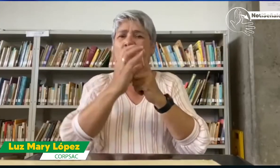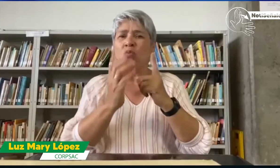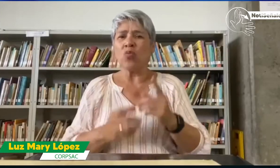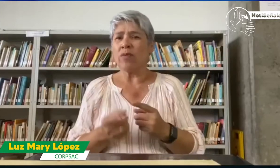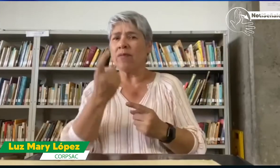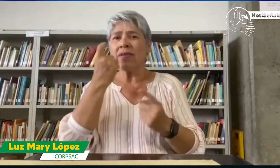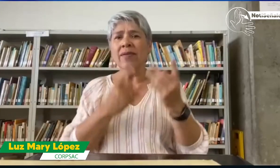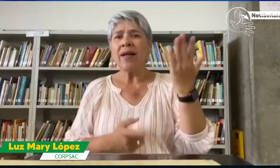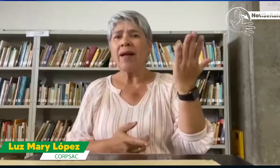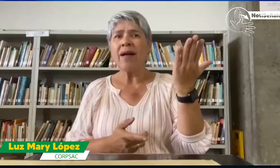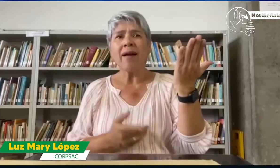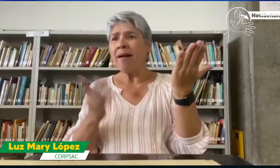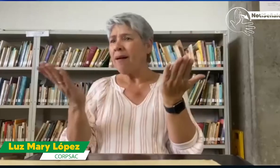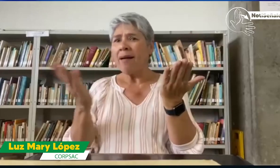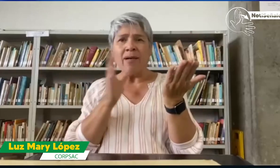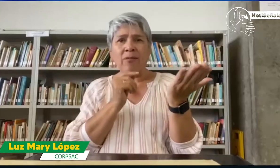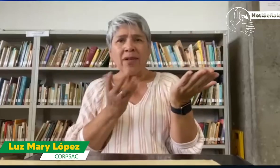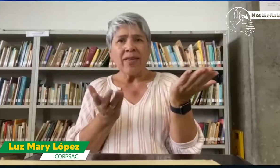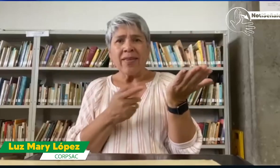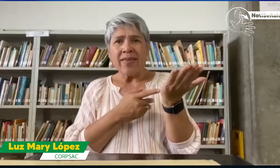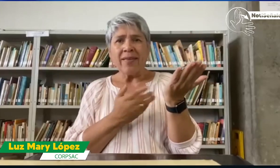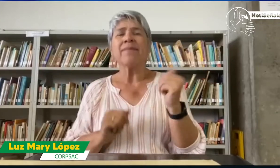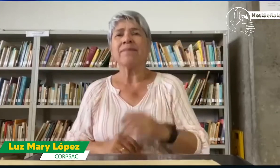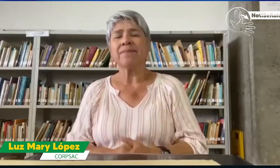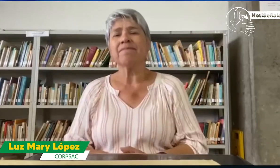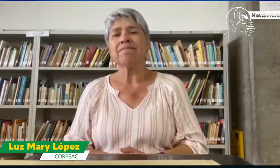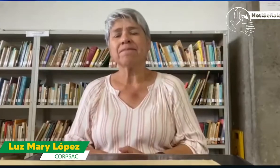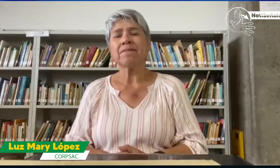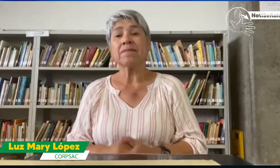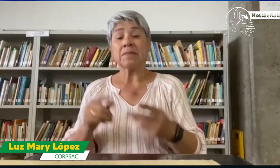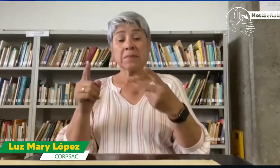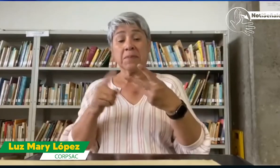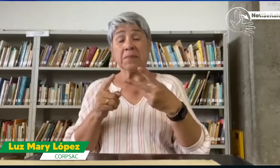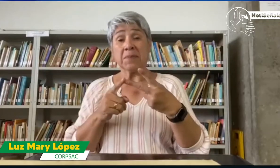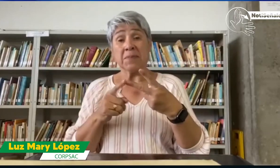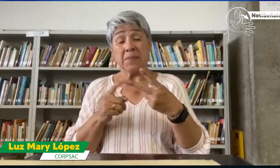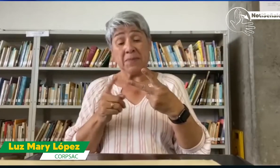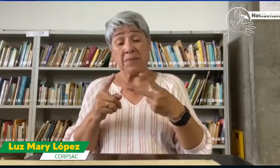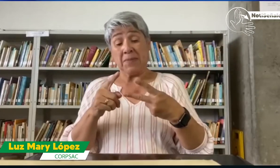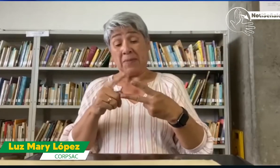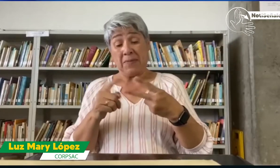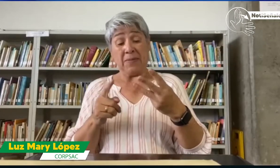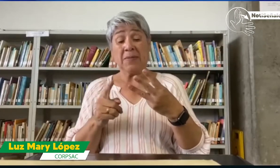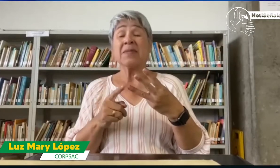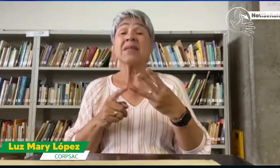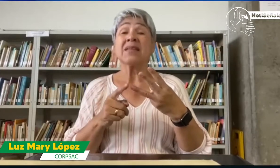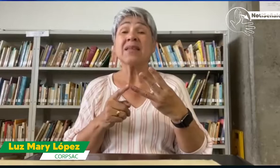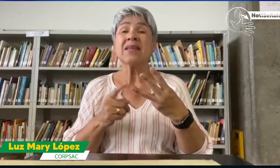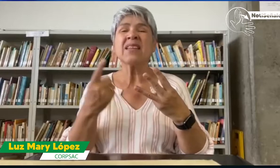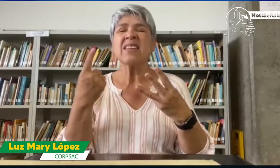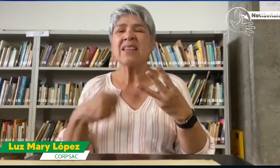desde una visión común y corriente. No hay como un destaque de su especificidad.